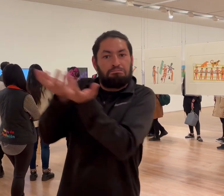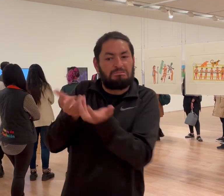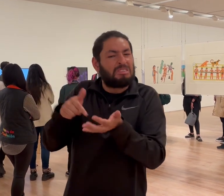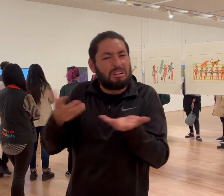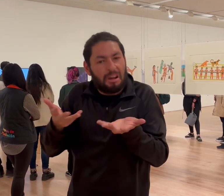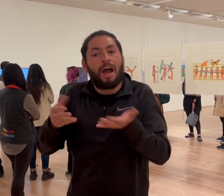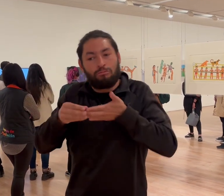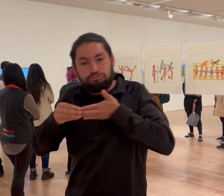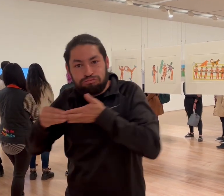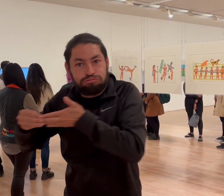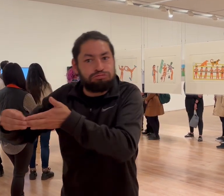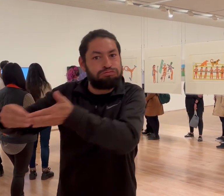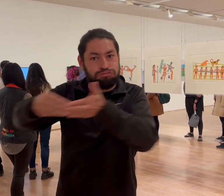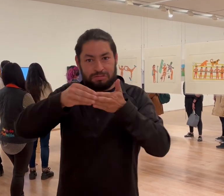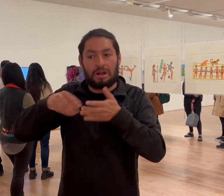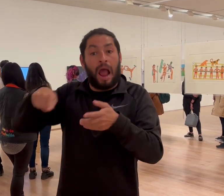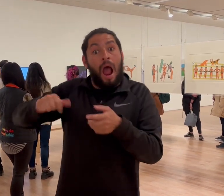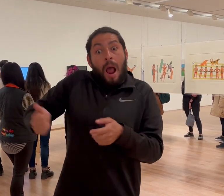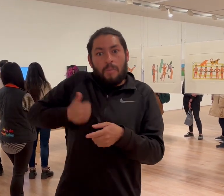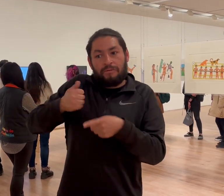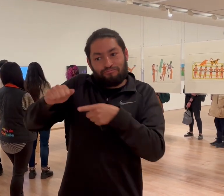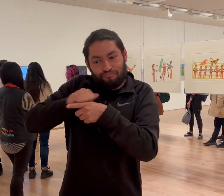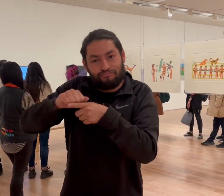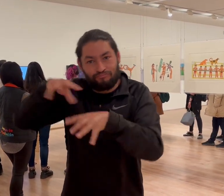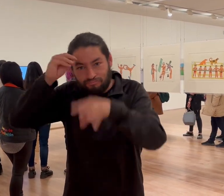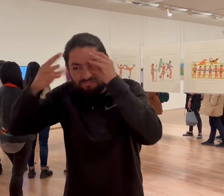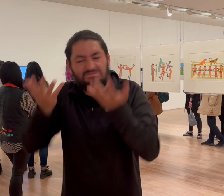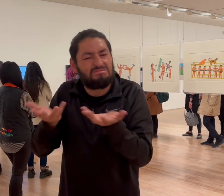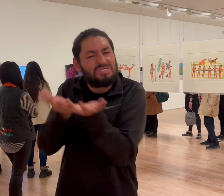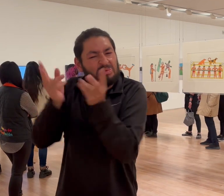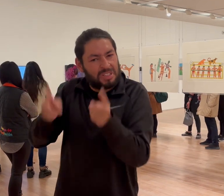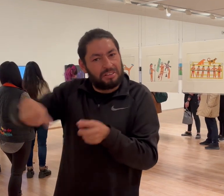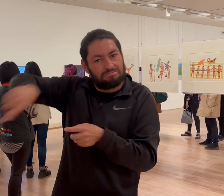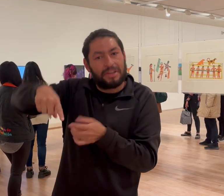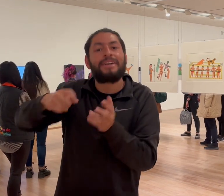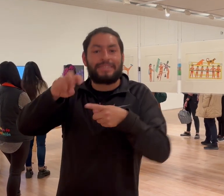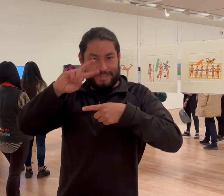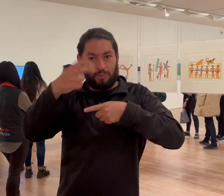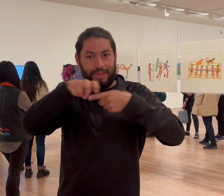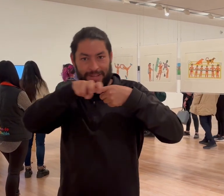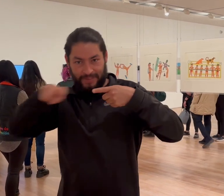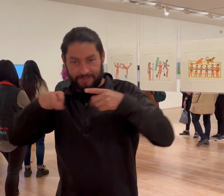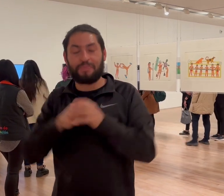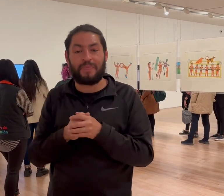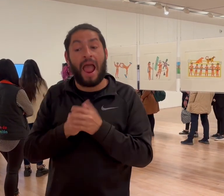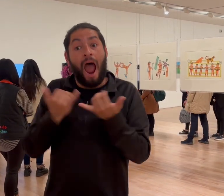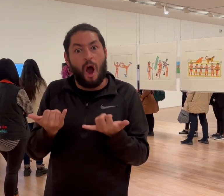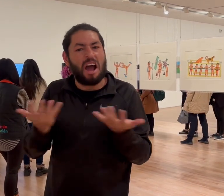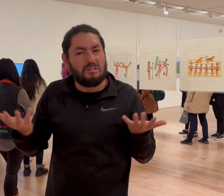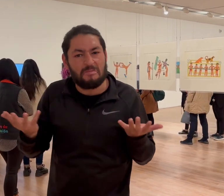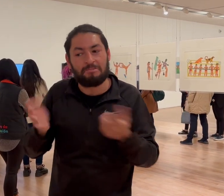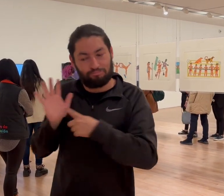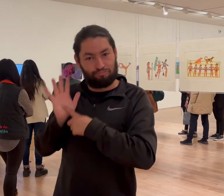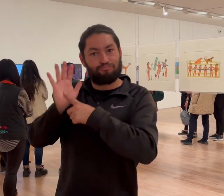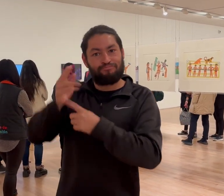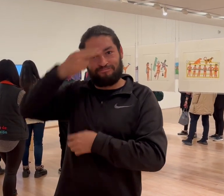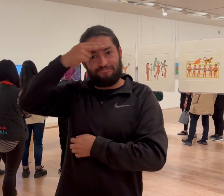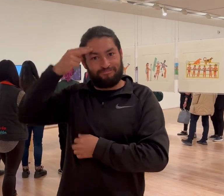Barco que están inscritos al curso nivel 2 de lengua de señas y los hemos invitado a la exposición guiada por José en el Museo